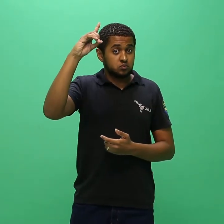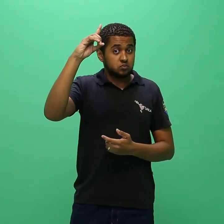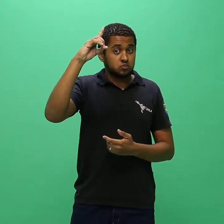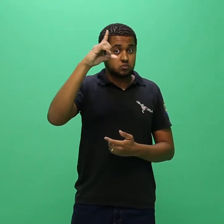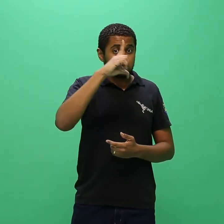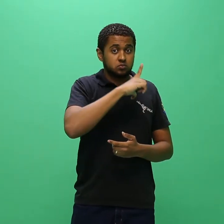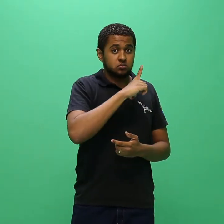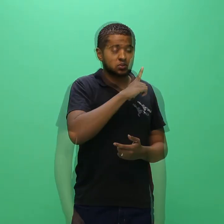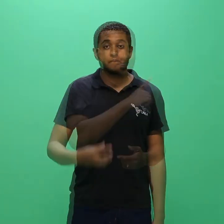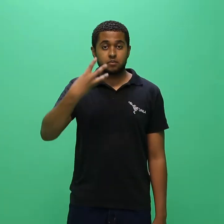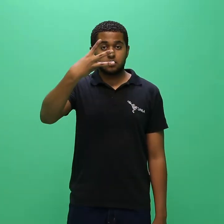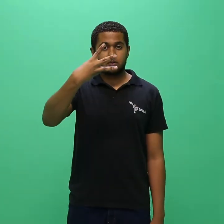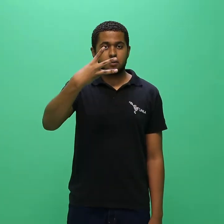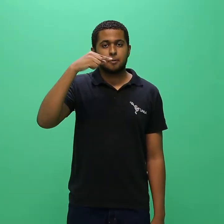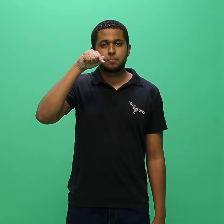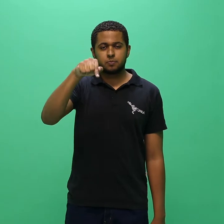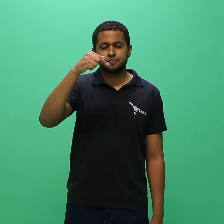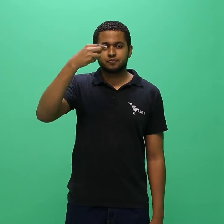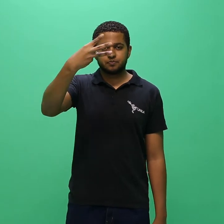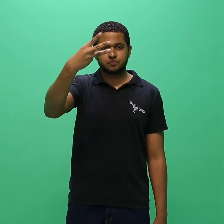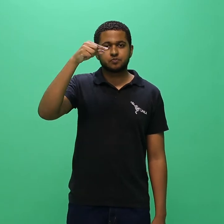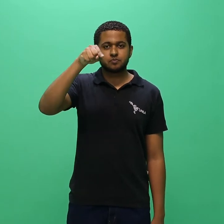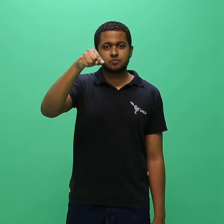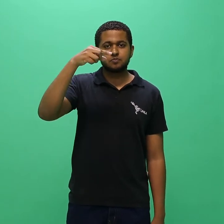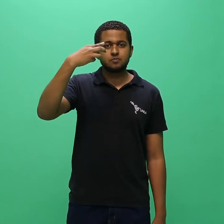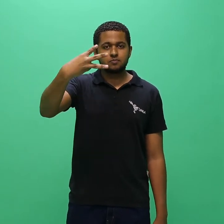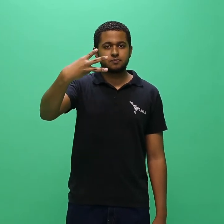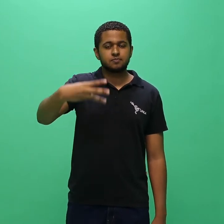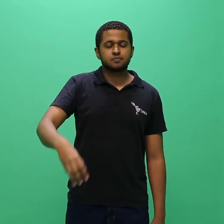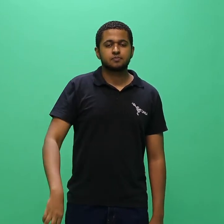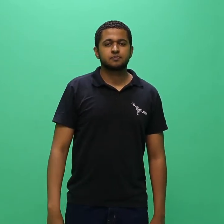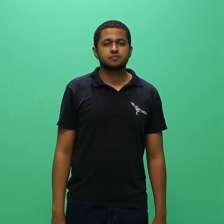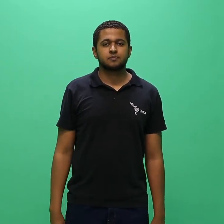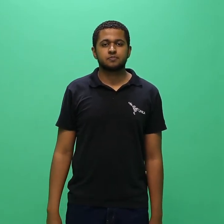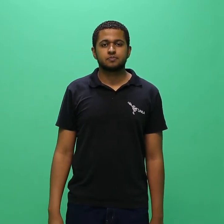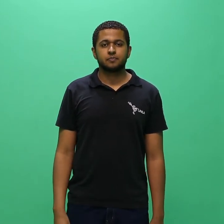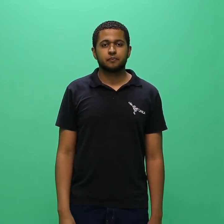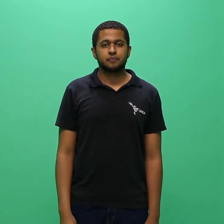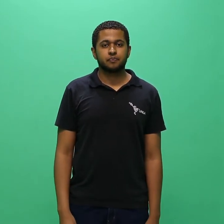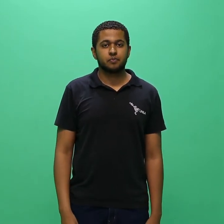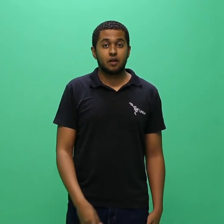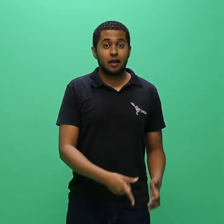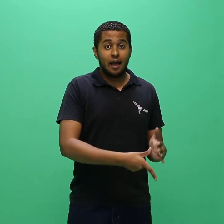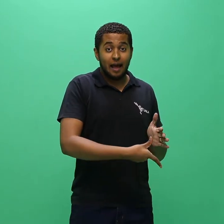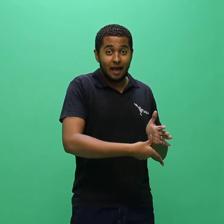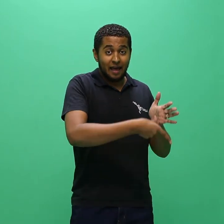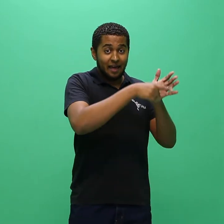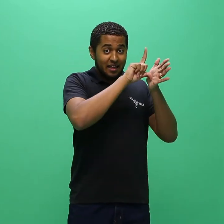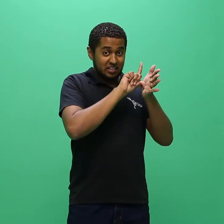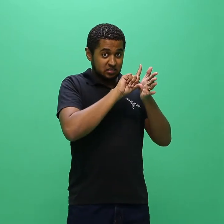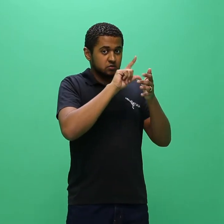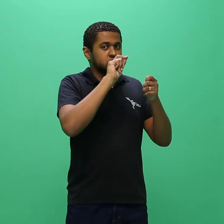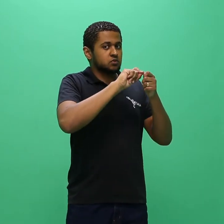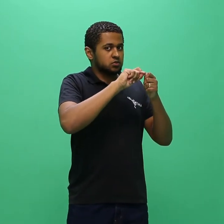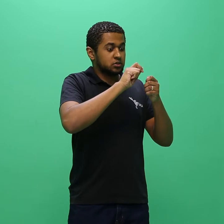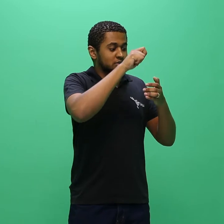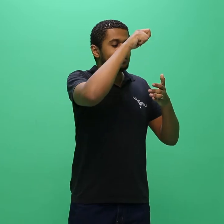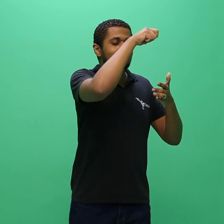3.3.3.3. Antes de efetuar a inscrição, o candidato